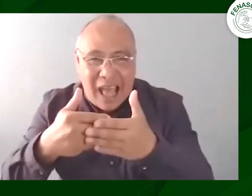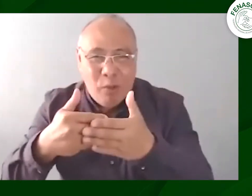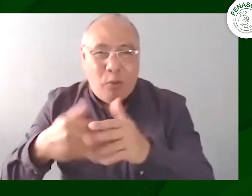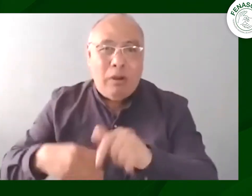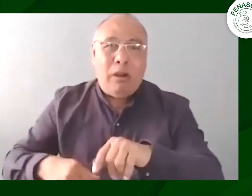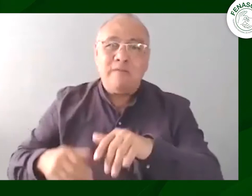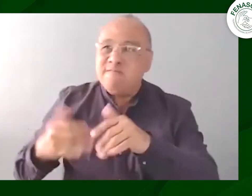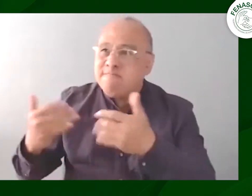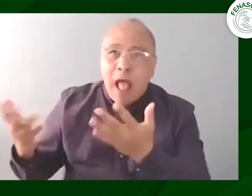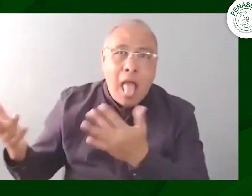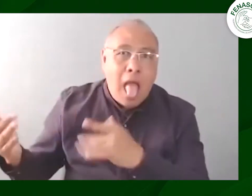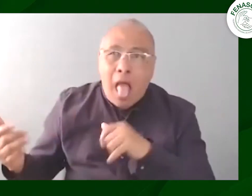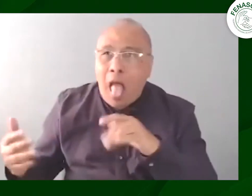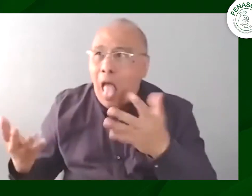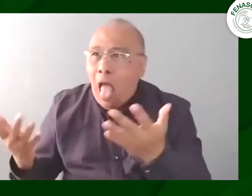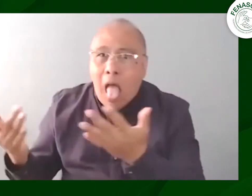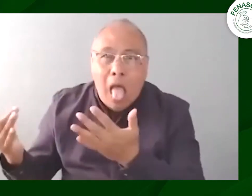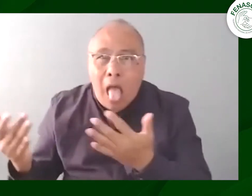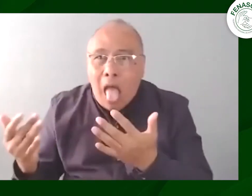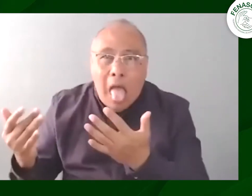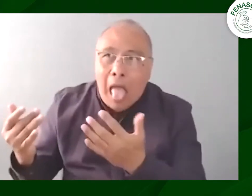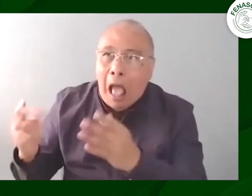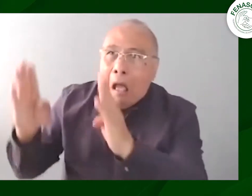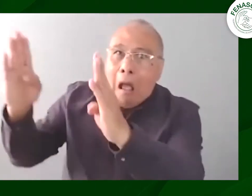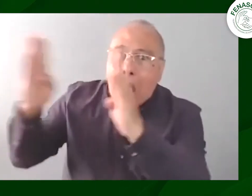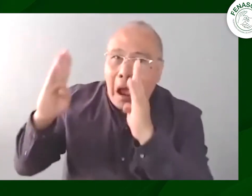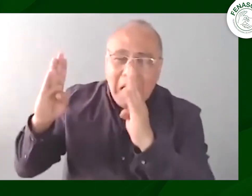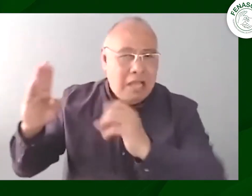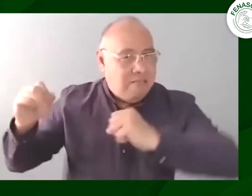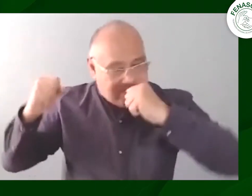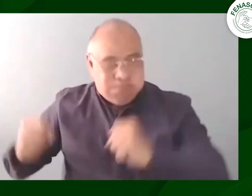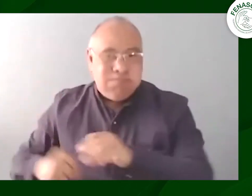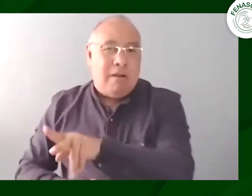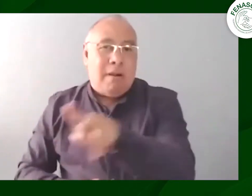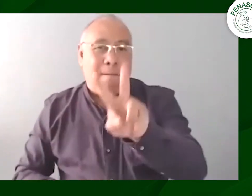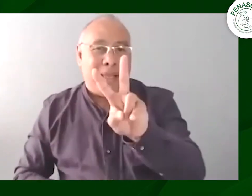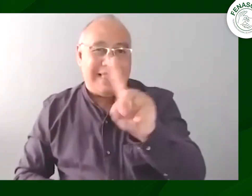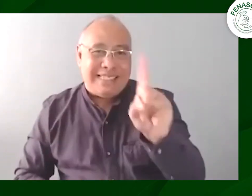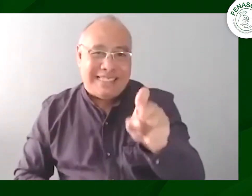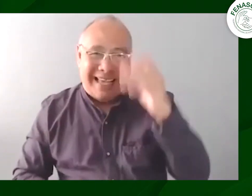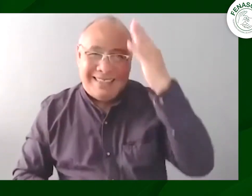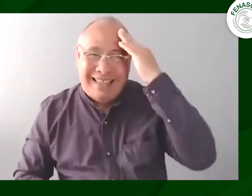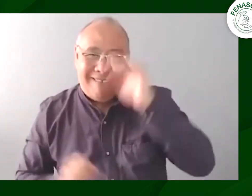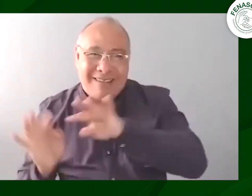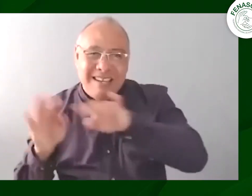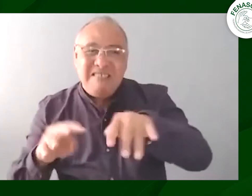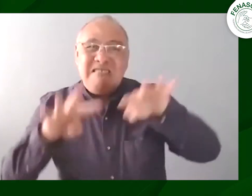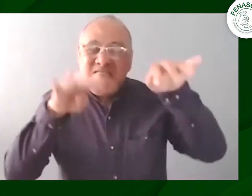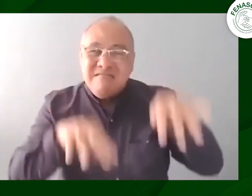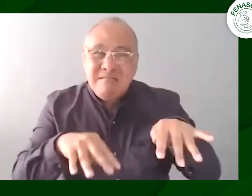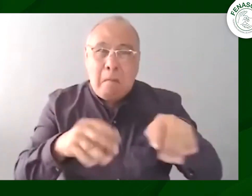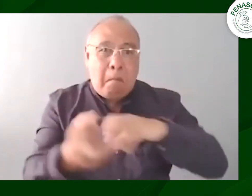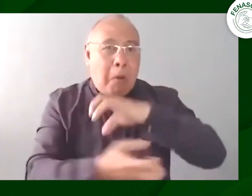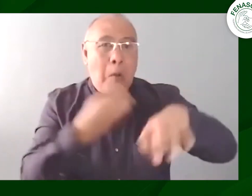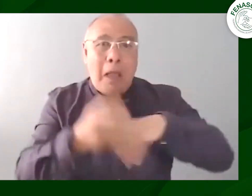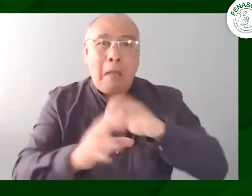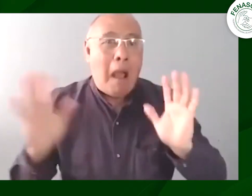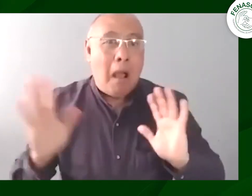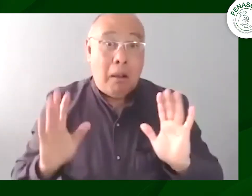ellos pues fue muy valioso el acto que nosotros tuvimos el hecho de que nosotros estuviéramos allí